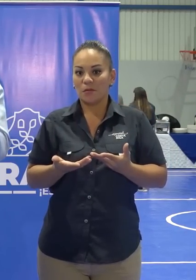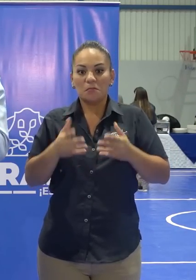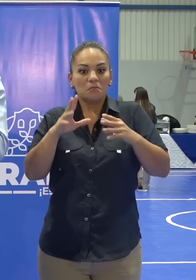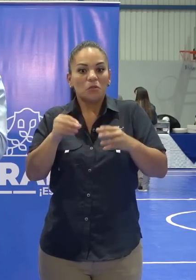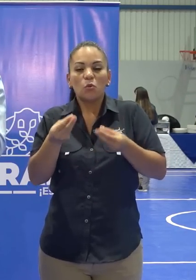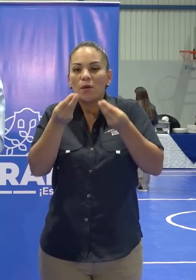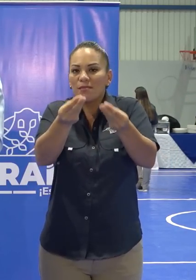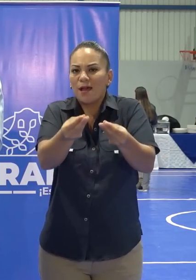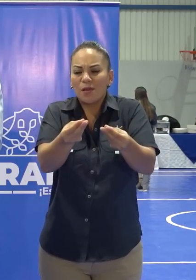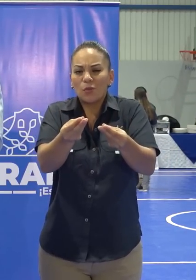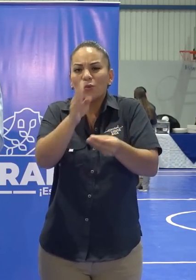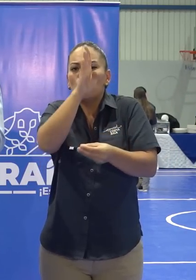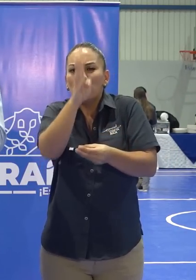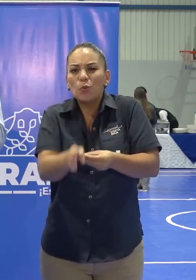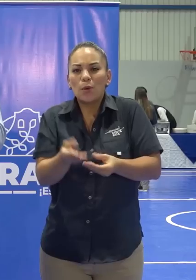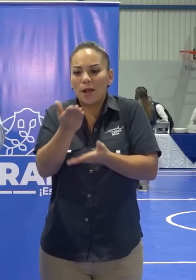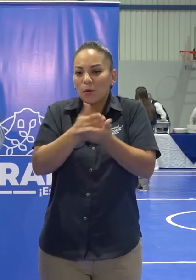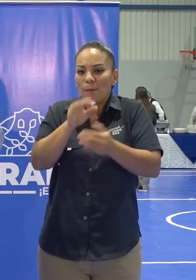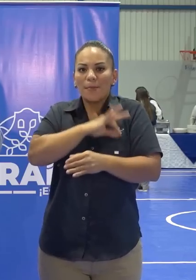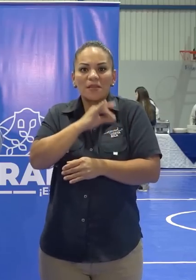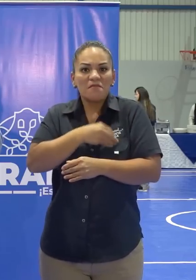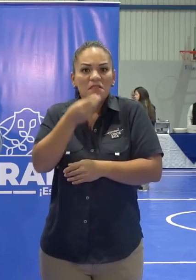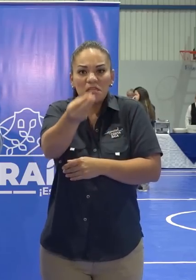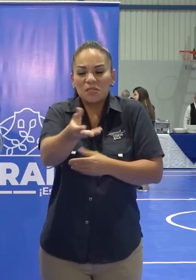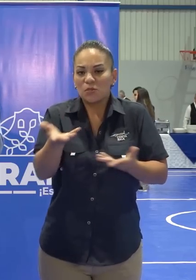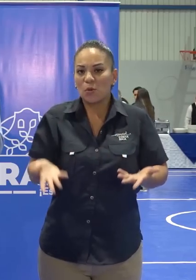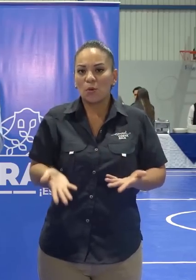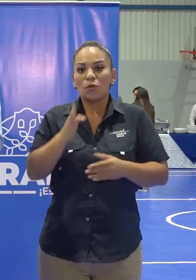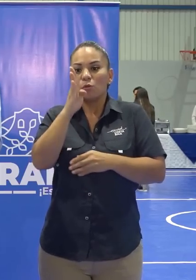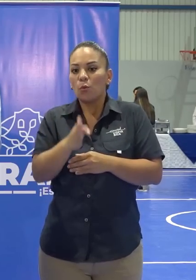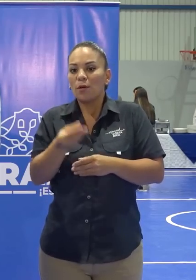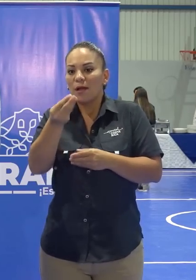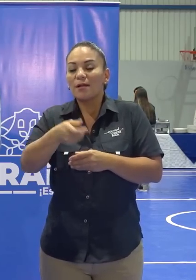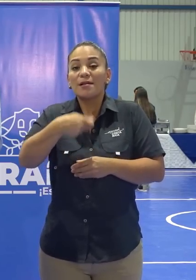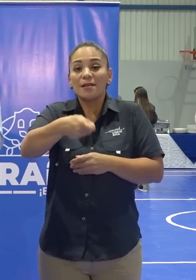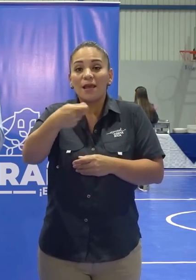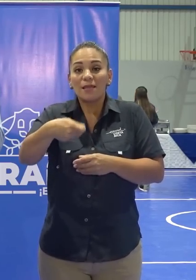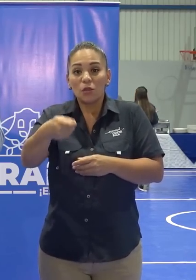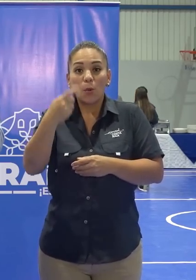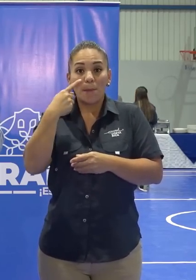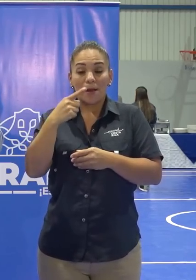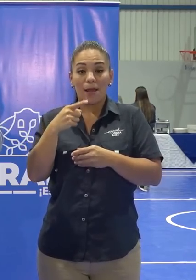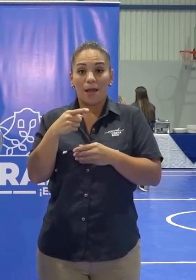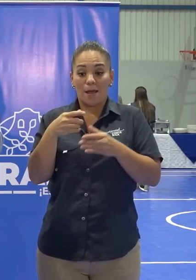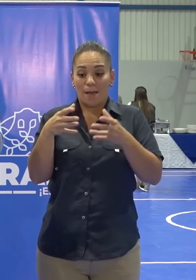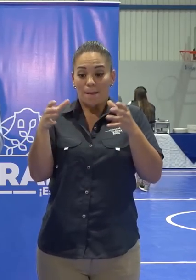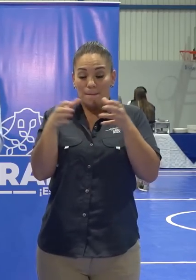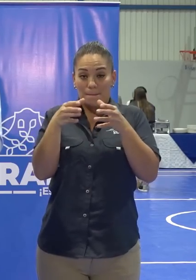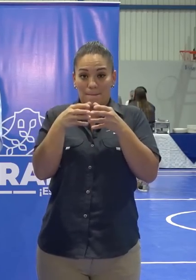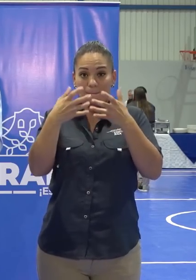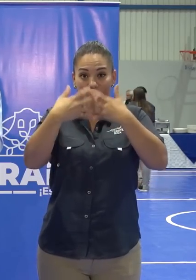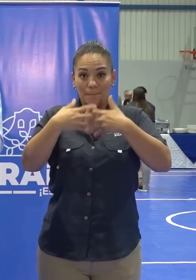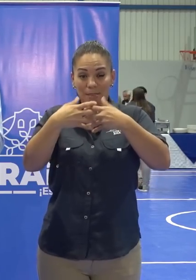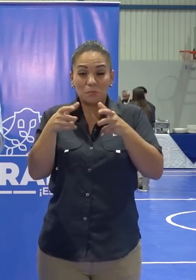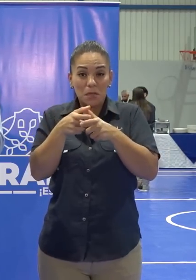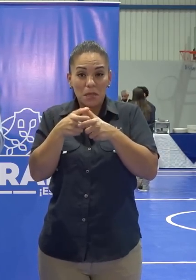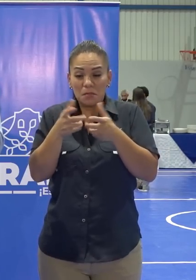solo dividendo en su vida, que no les está dando crédito a las pymes, que ha tenido problemas de